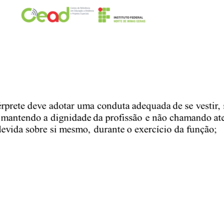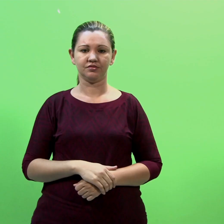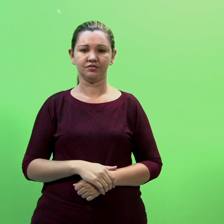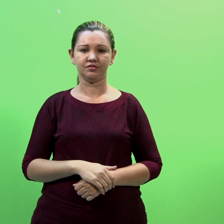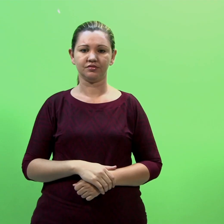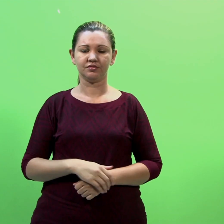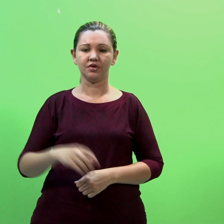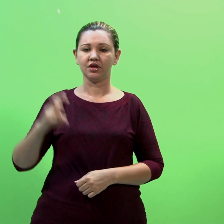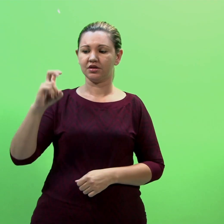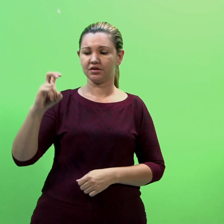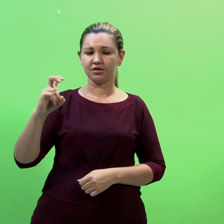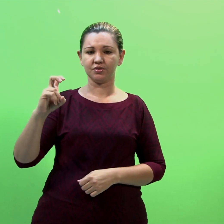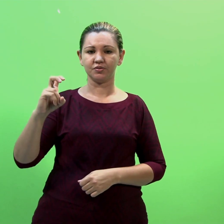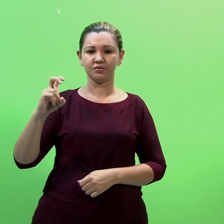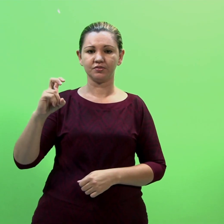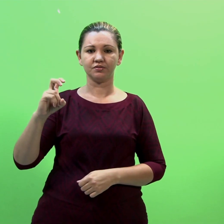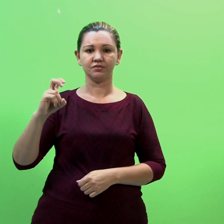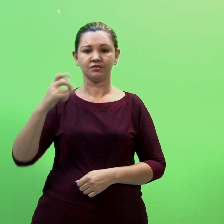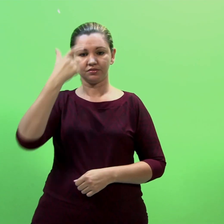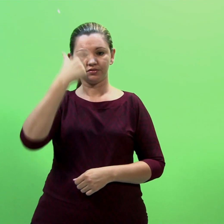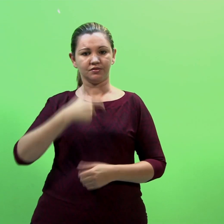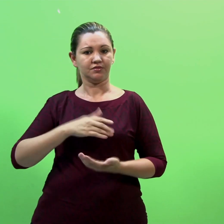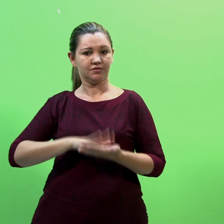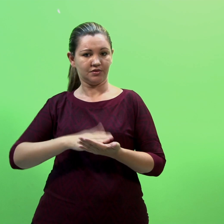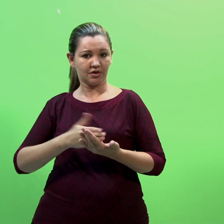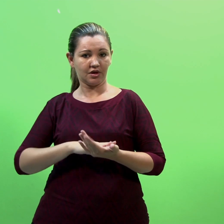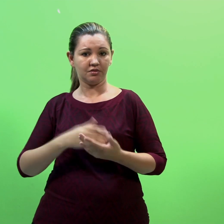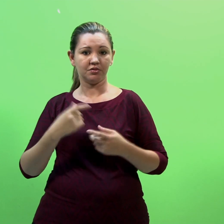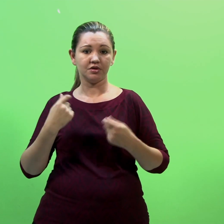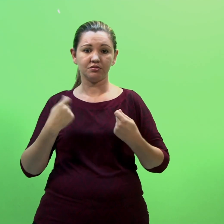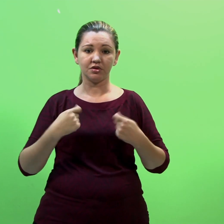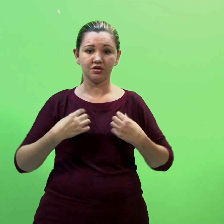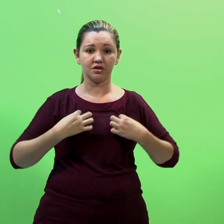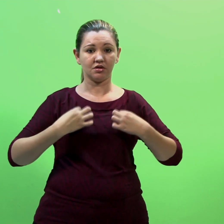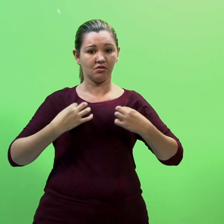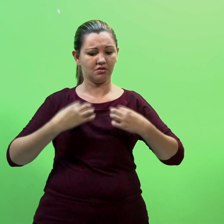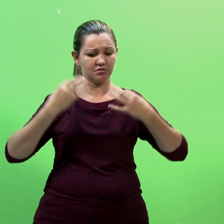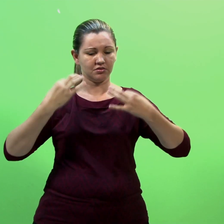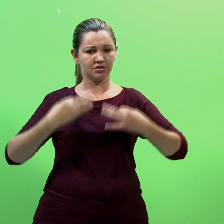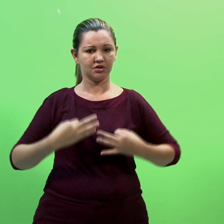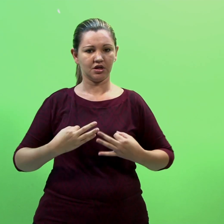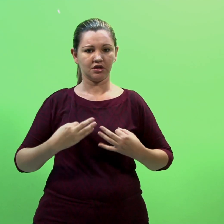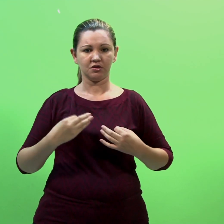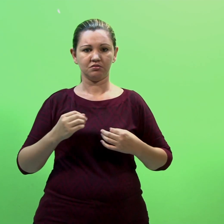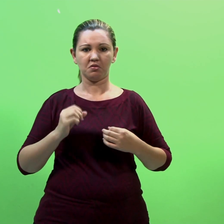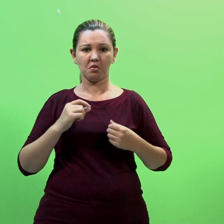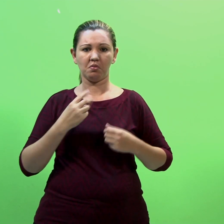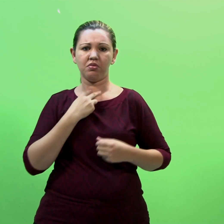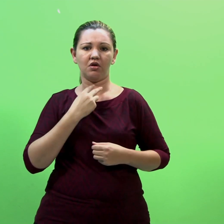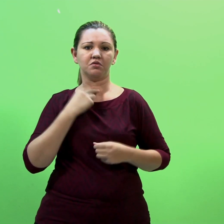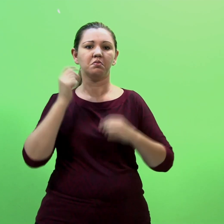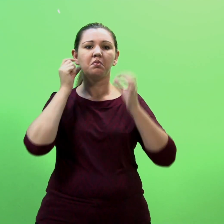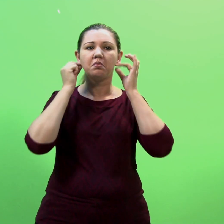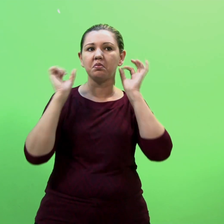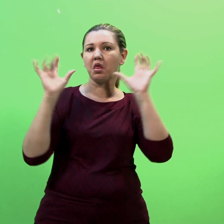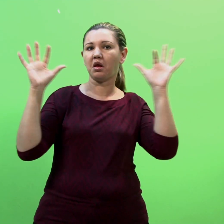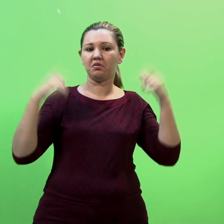5. O intérprete deve adotar uma conduta adequada de se vestir Sem adereços, mantendo a dignidade da